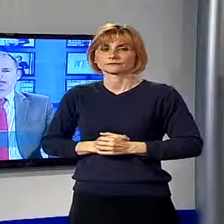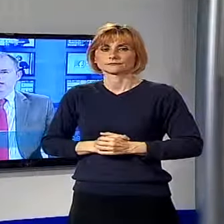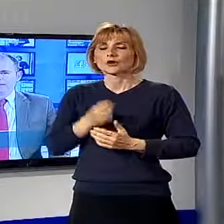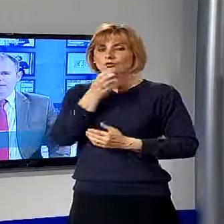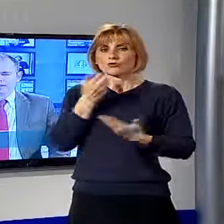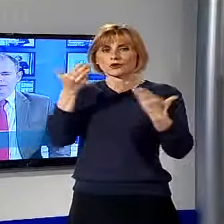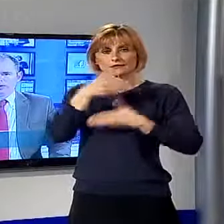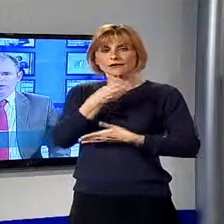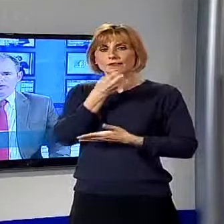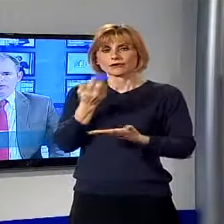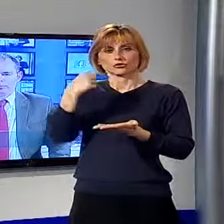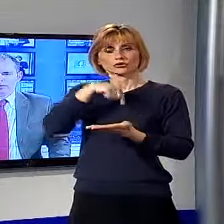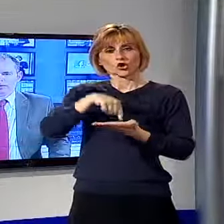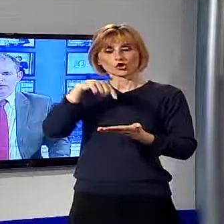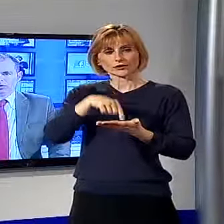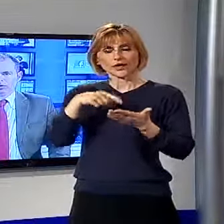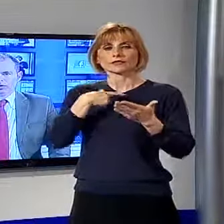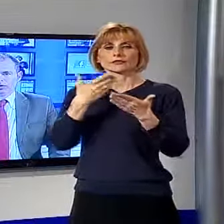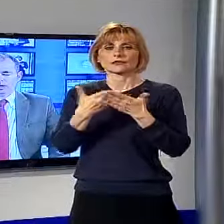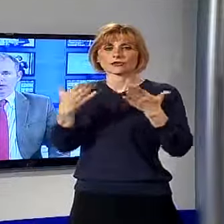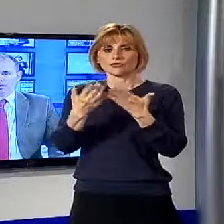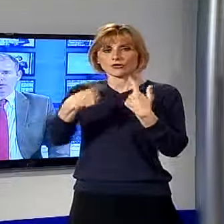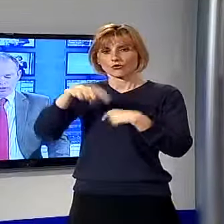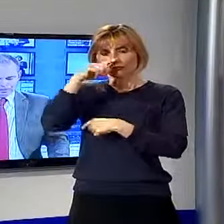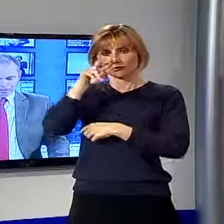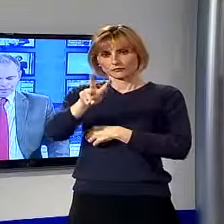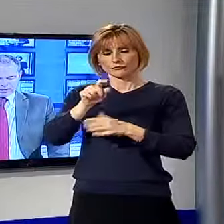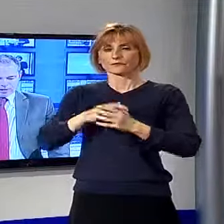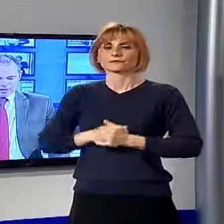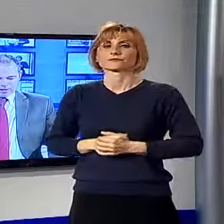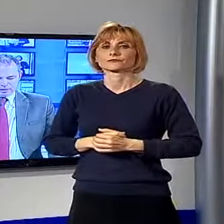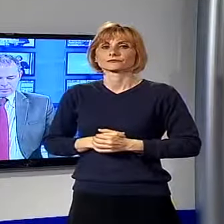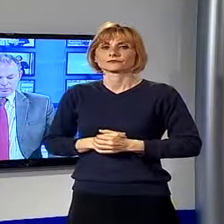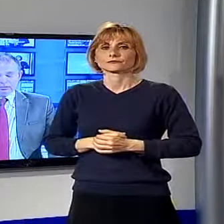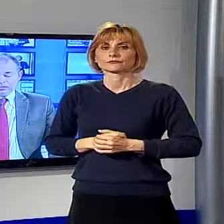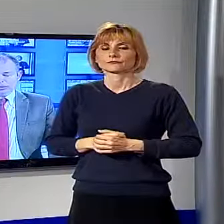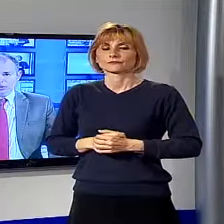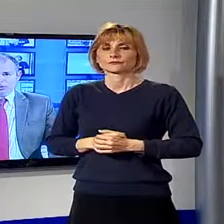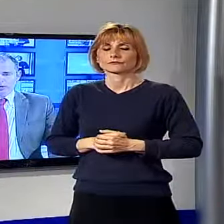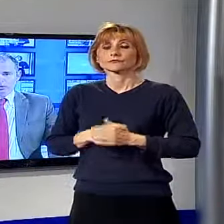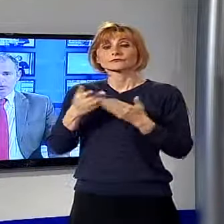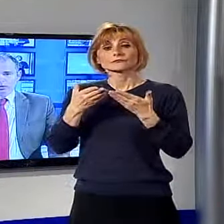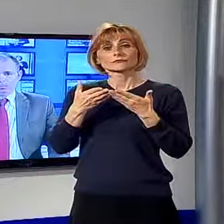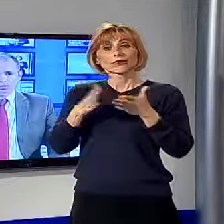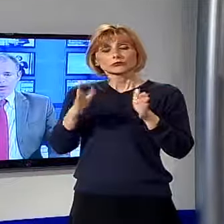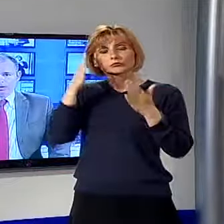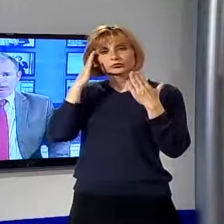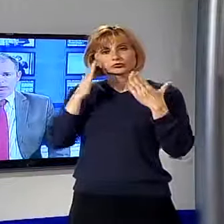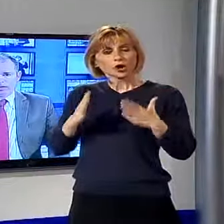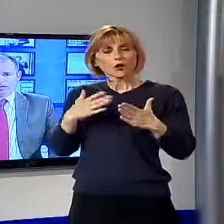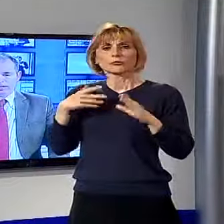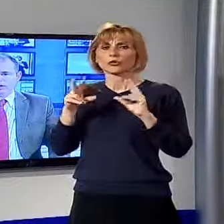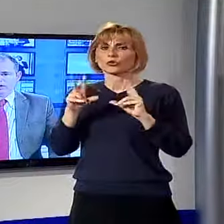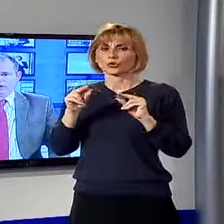Buonasera, ben trovati a questo nuovo appuntamento con il Noi TV. In apertura purtroppo la